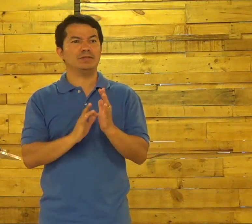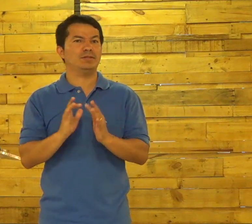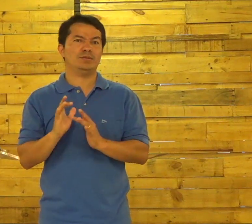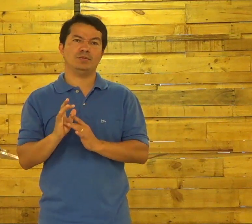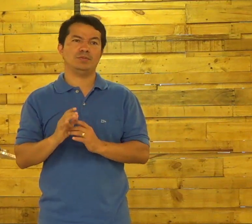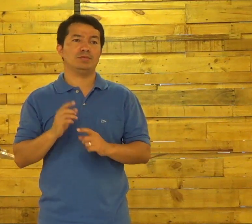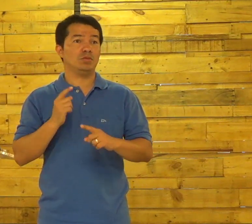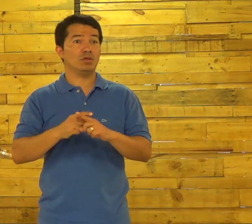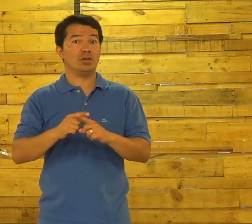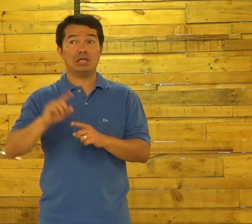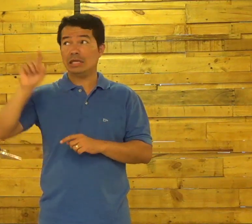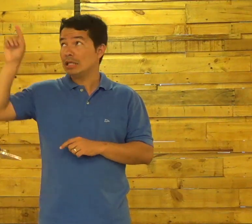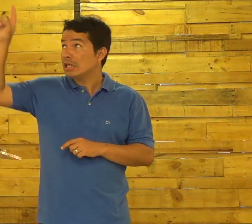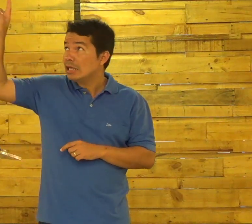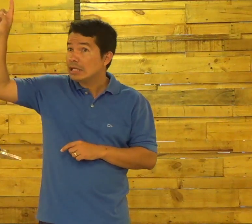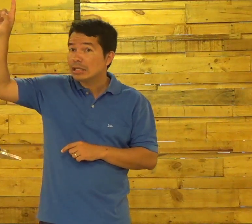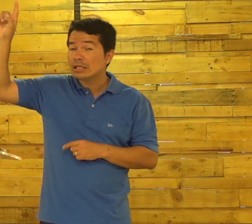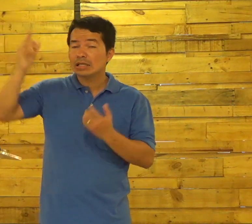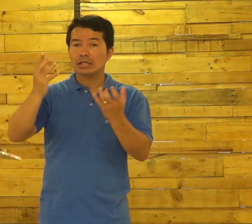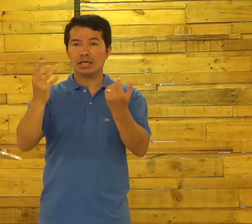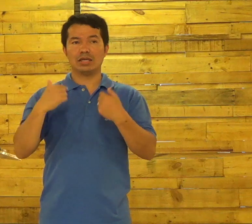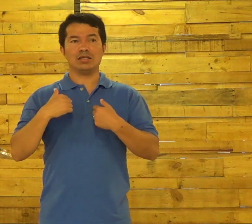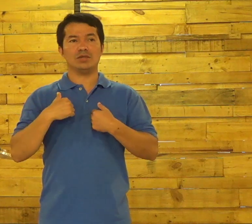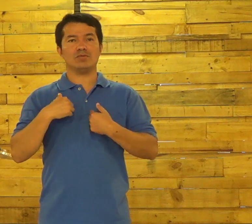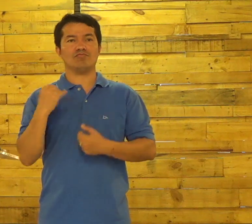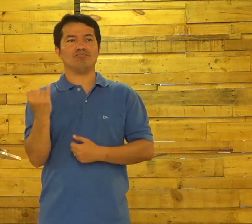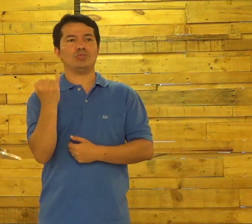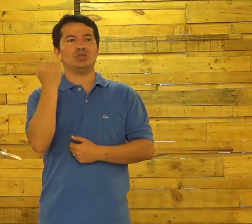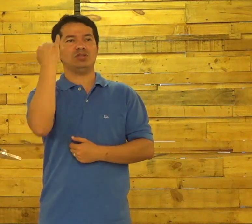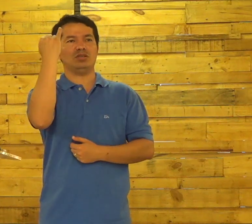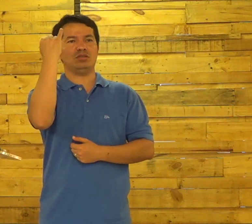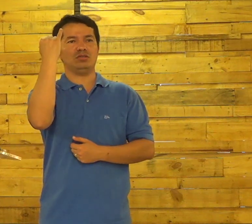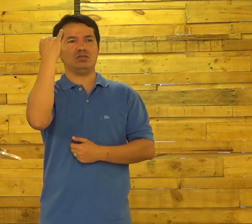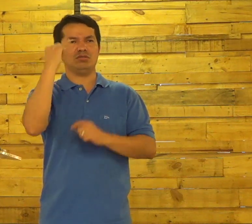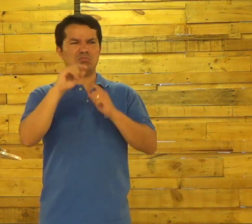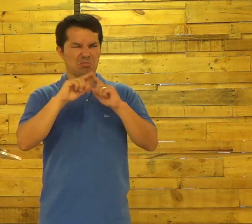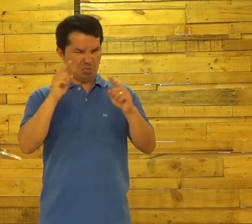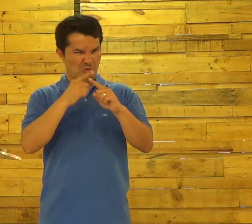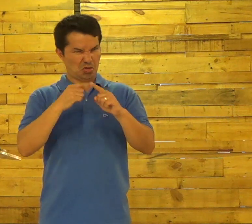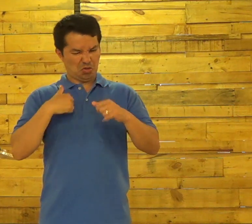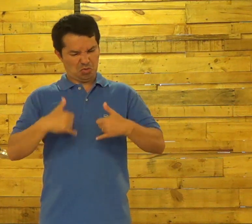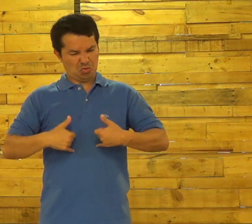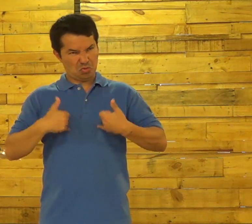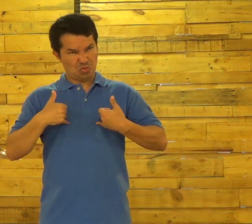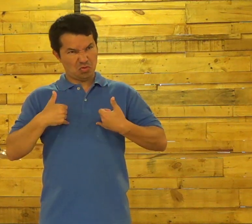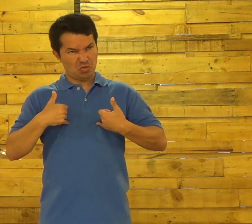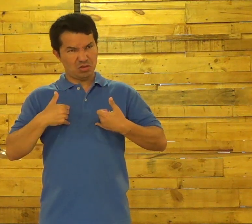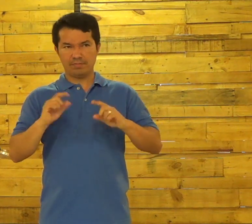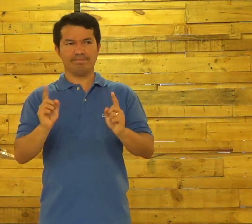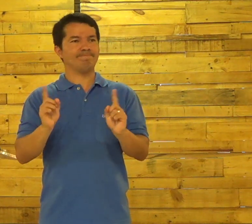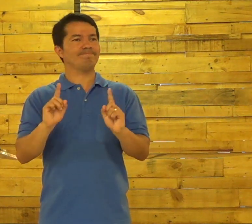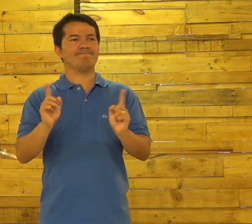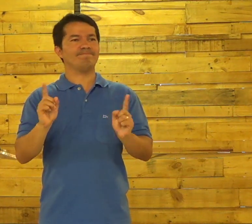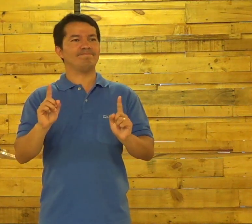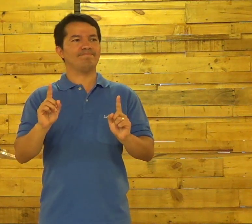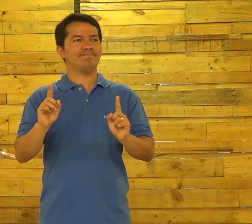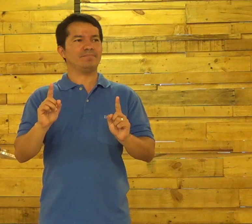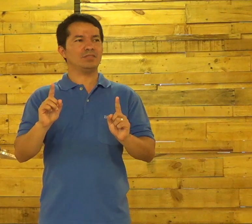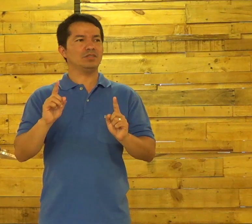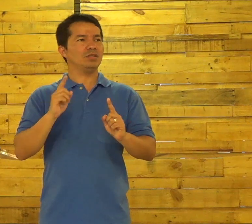Pessoas Em nome De Jesus Porque Deus Quer Me mostrar Que eu sou Importante Falou isso Porque sou